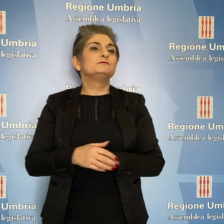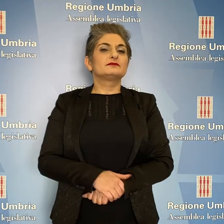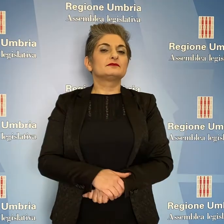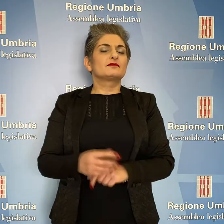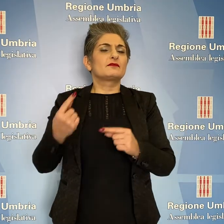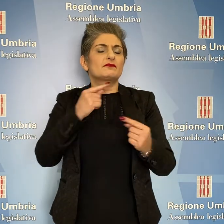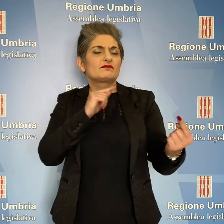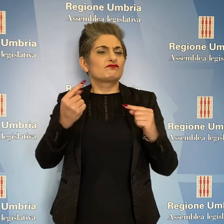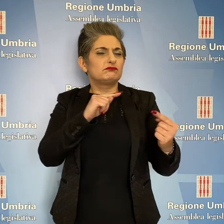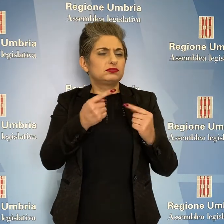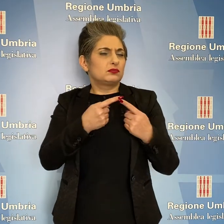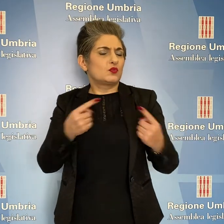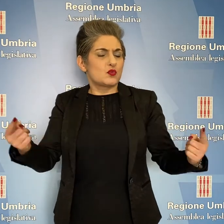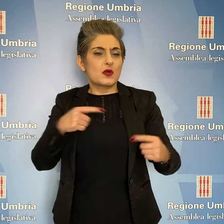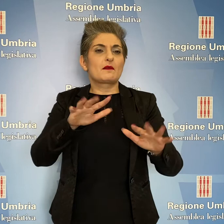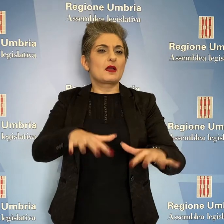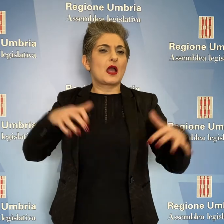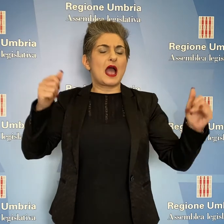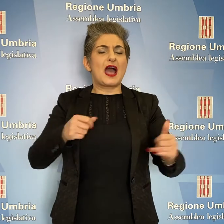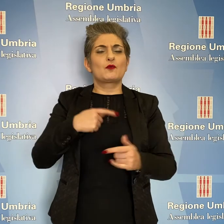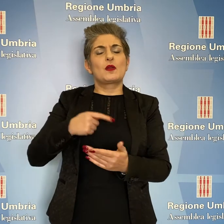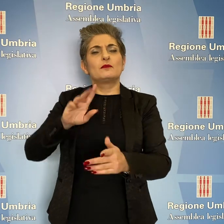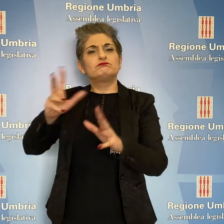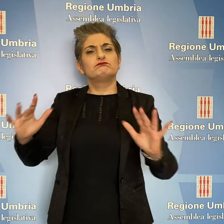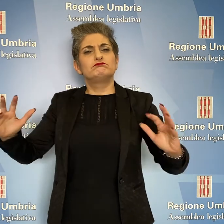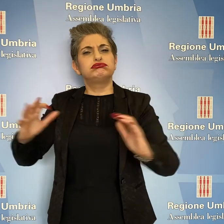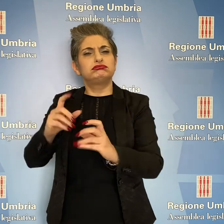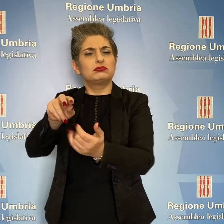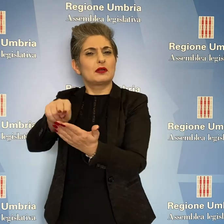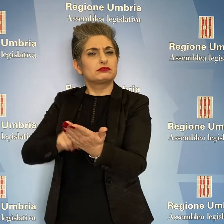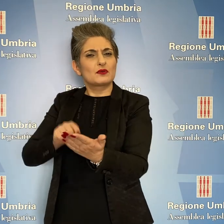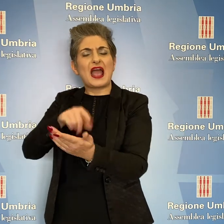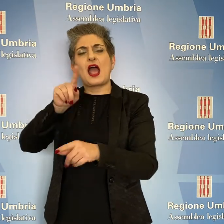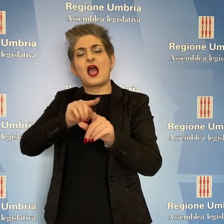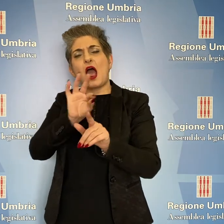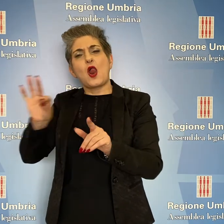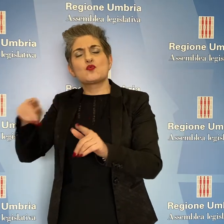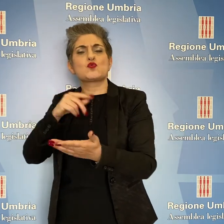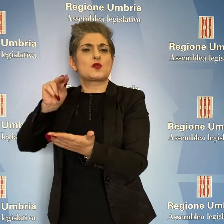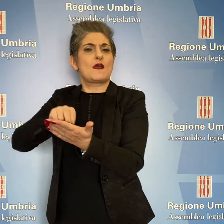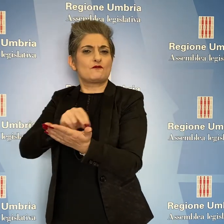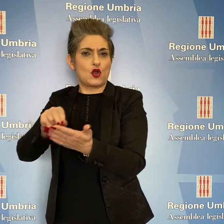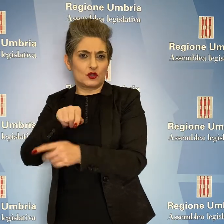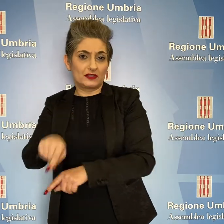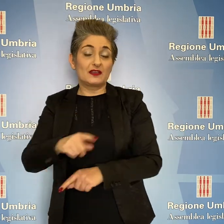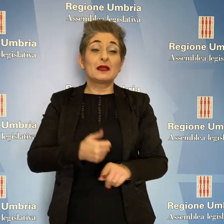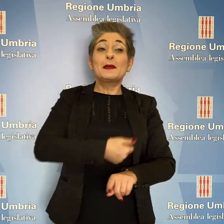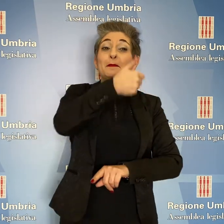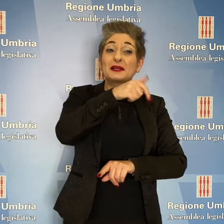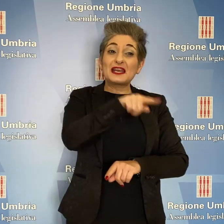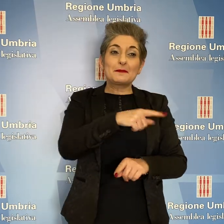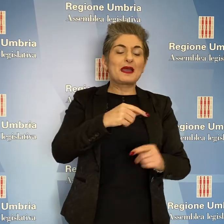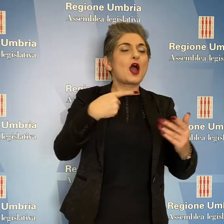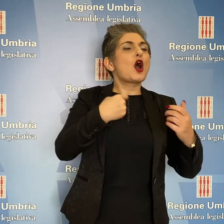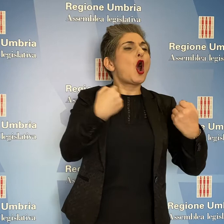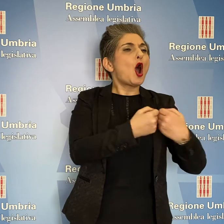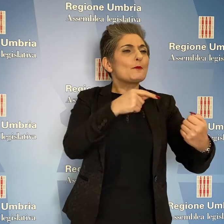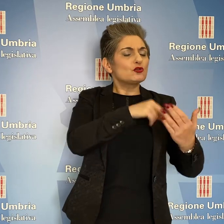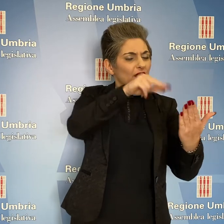Al termine di un lungo dibattito, l'Aula ha votato alcune proposte di risoluzione. La prima, firmata da tutti i consiglieri di opposizione,